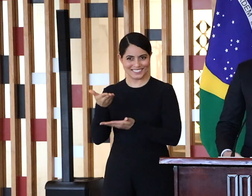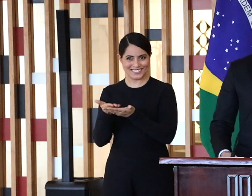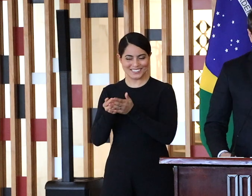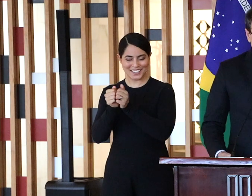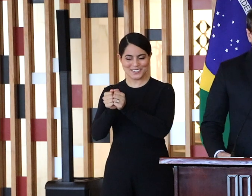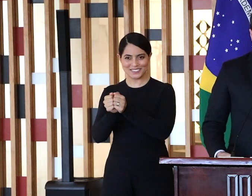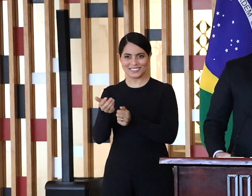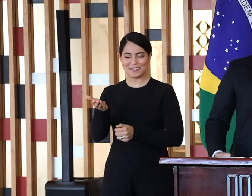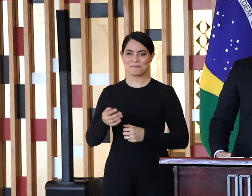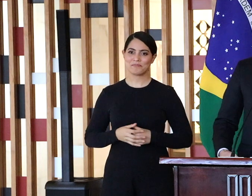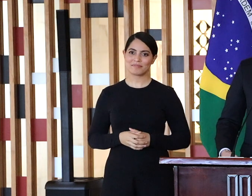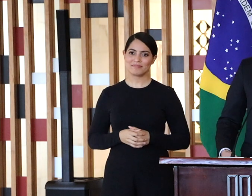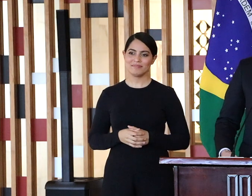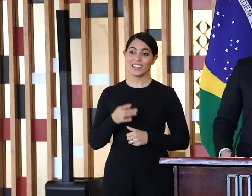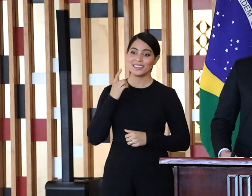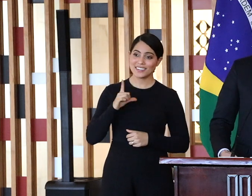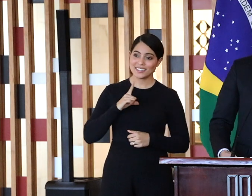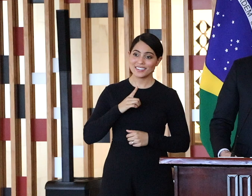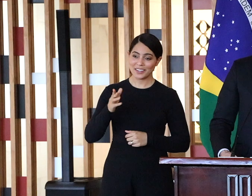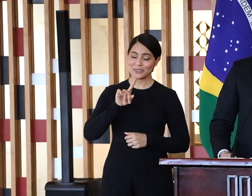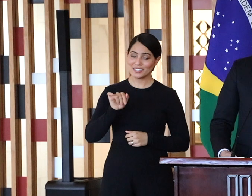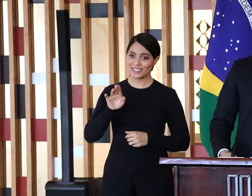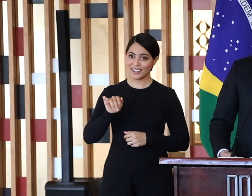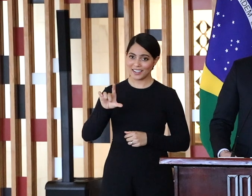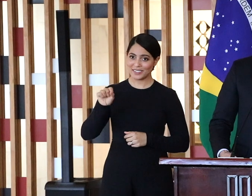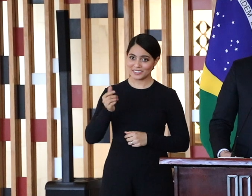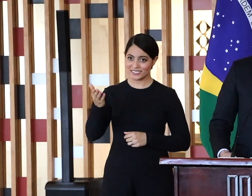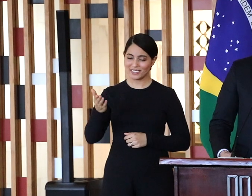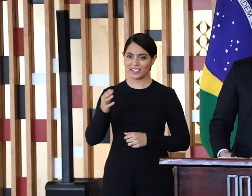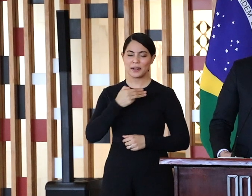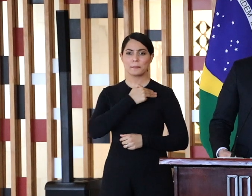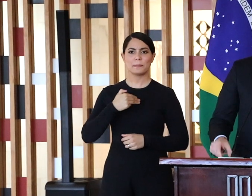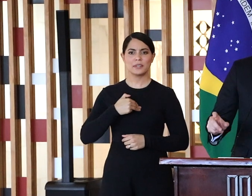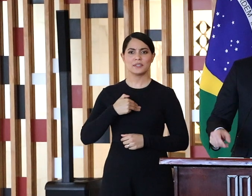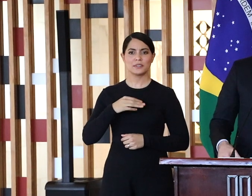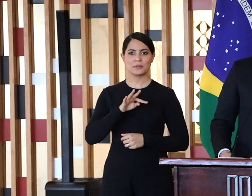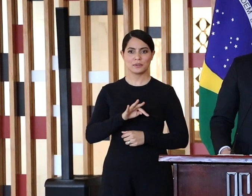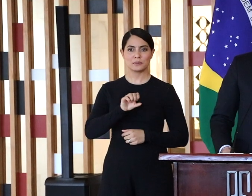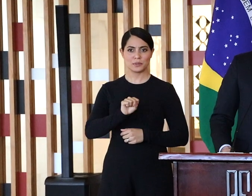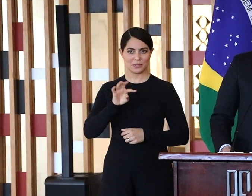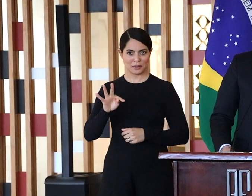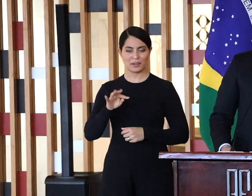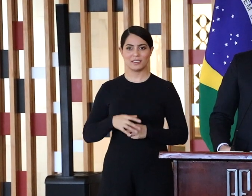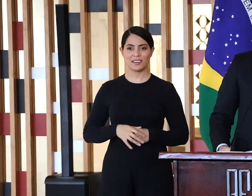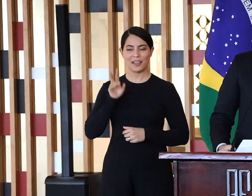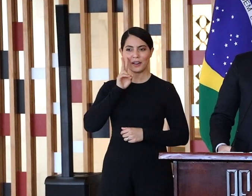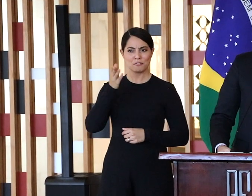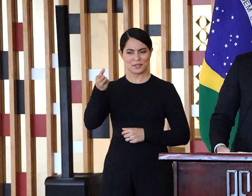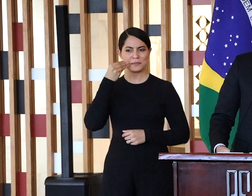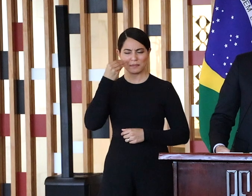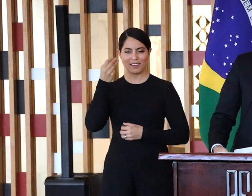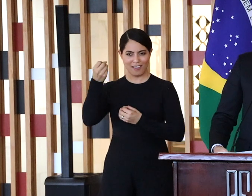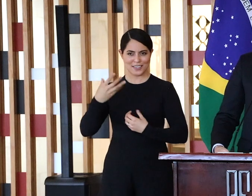torta capixava e o doutor José Carlos da Fonseca, na época era ministro do Tribunal Superior do Trabalho, nos contava ali um dedo de prosa sobre a experiência dele